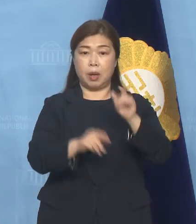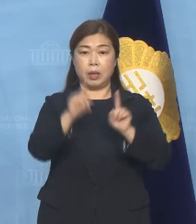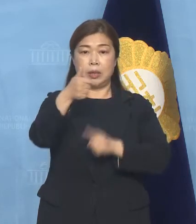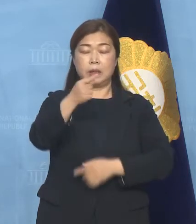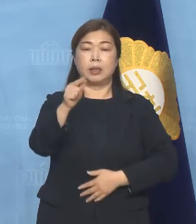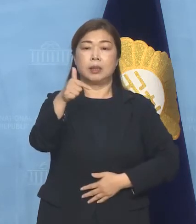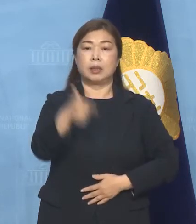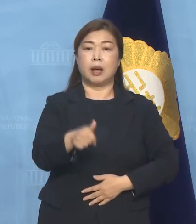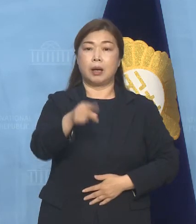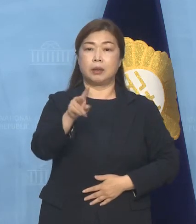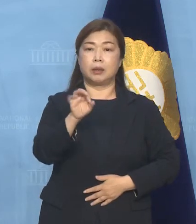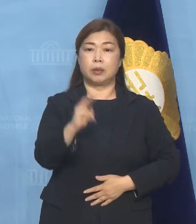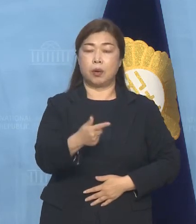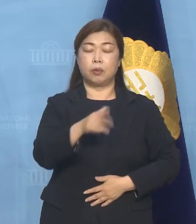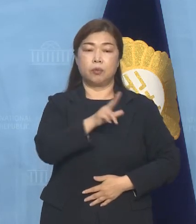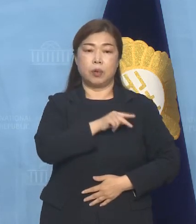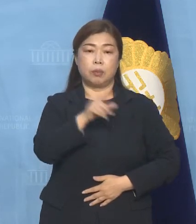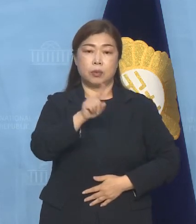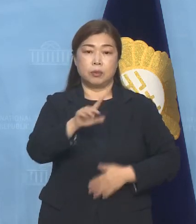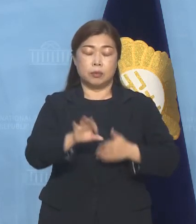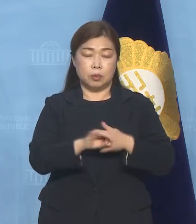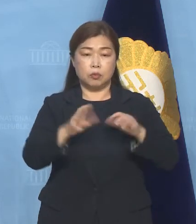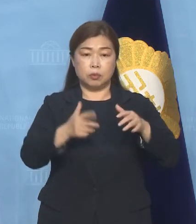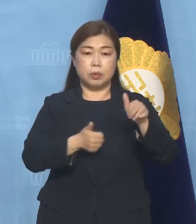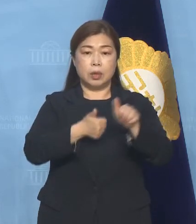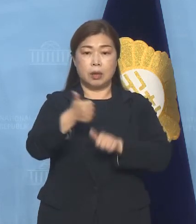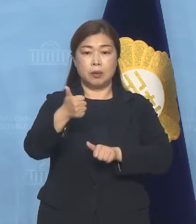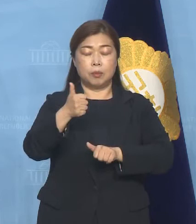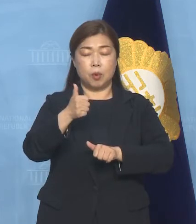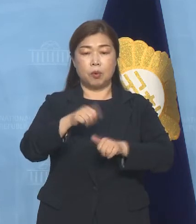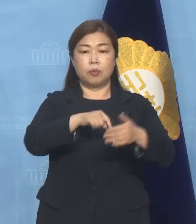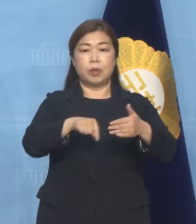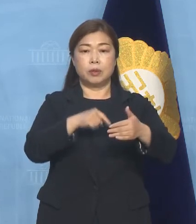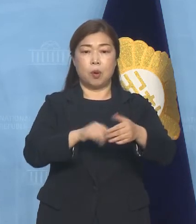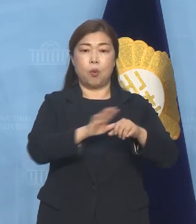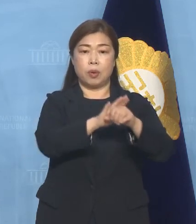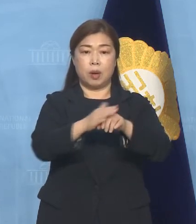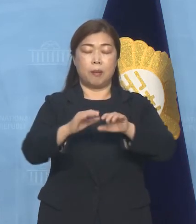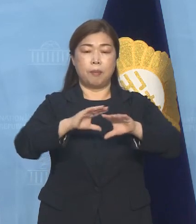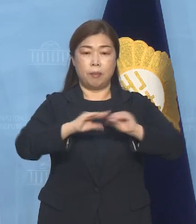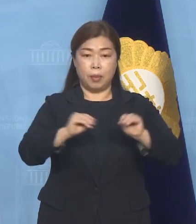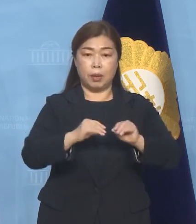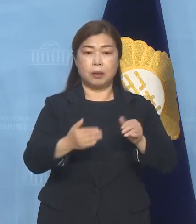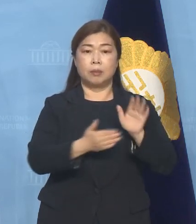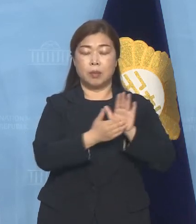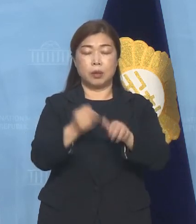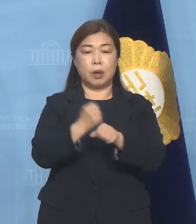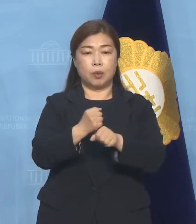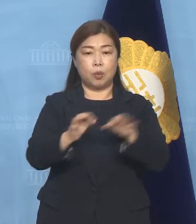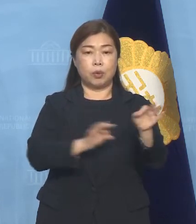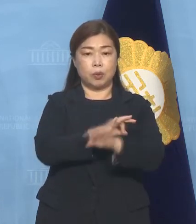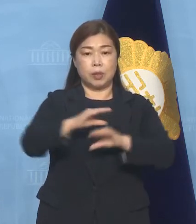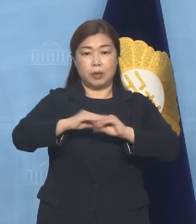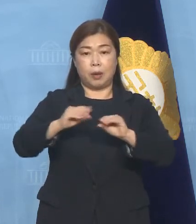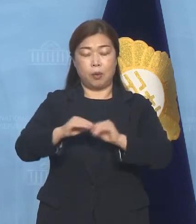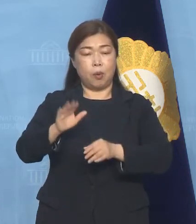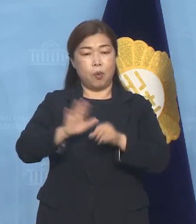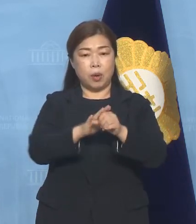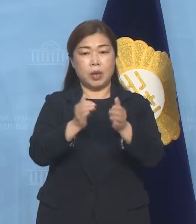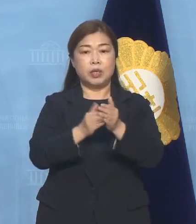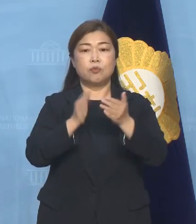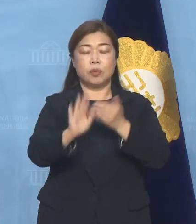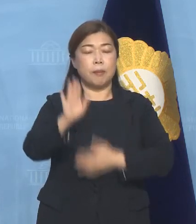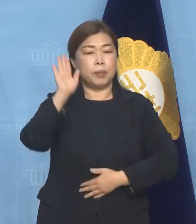위원장은 국란국복회의 뉴딜위원회가 코로나 방역, 경제 대응, 코로나 이후 미래 대비라는